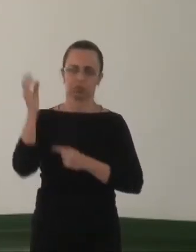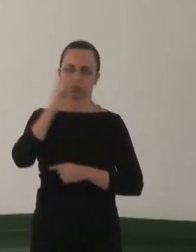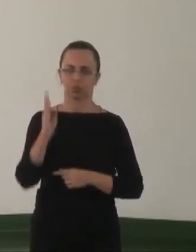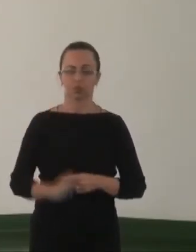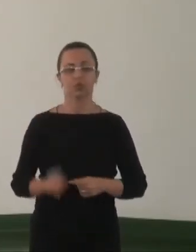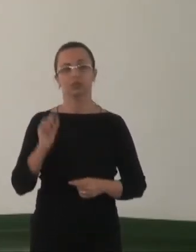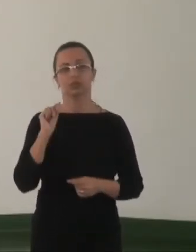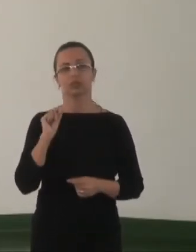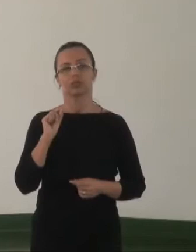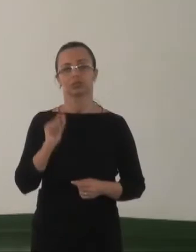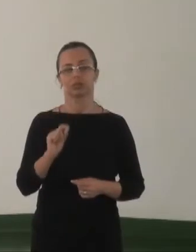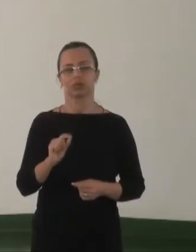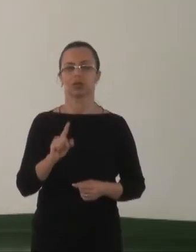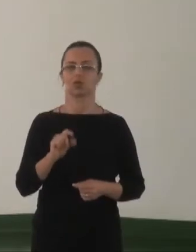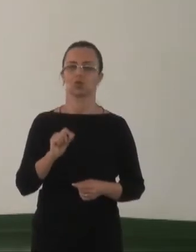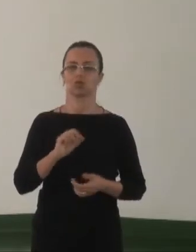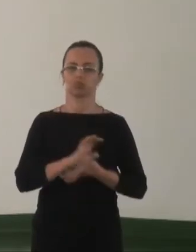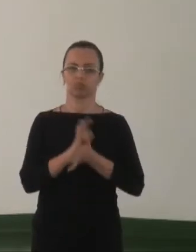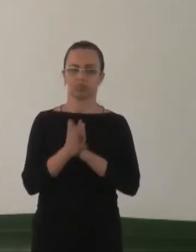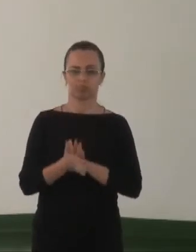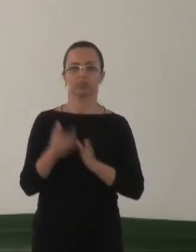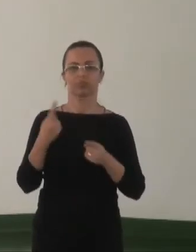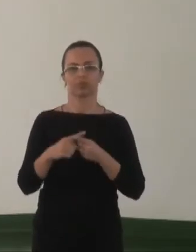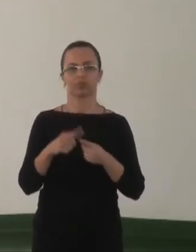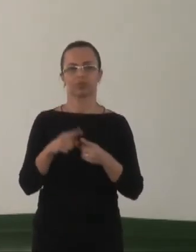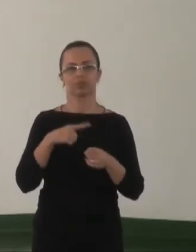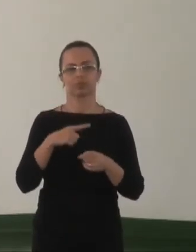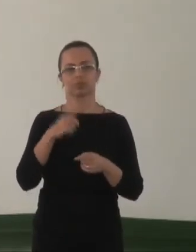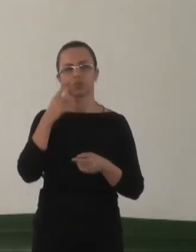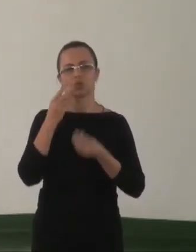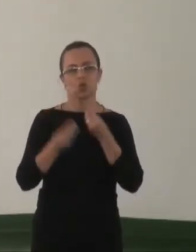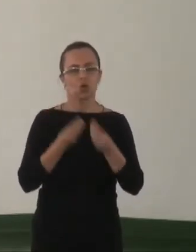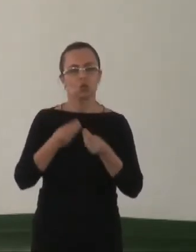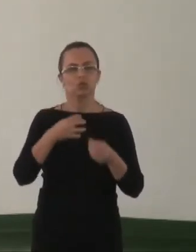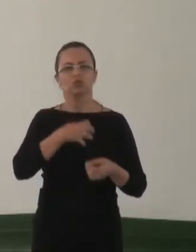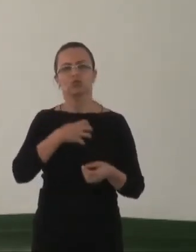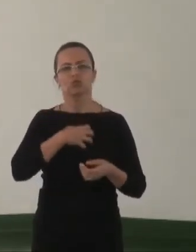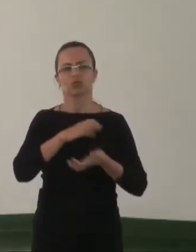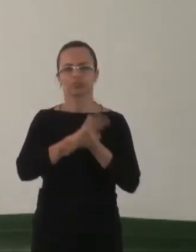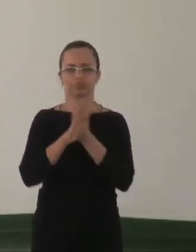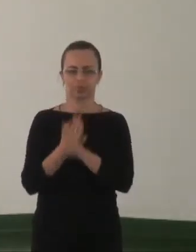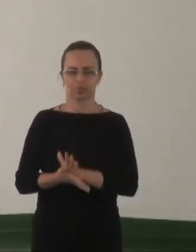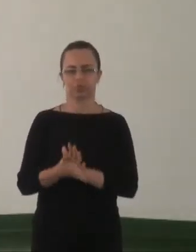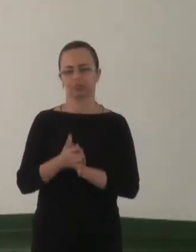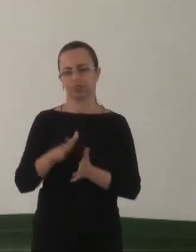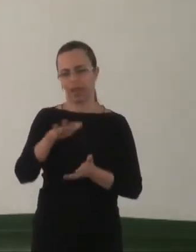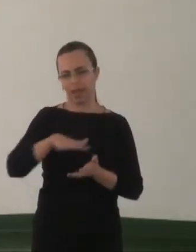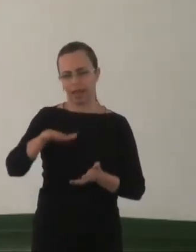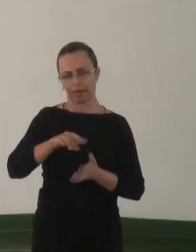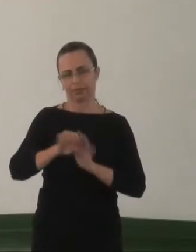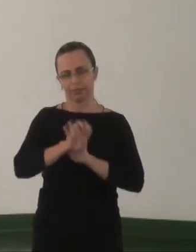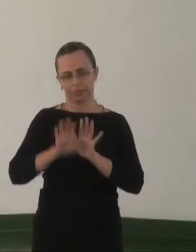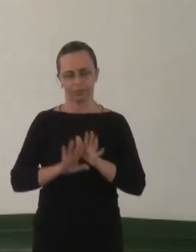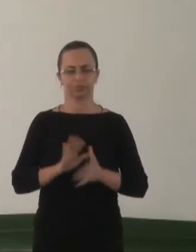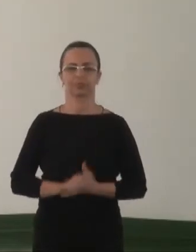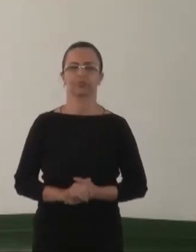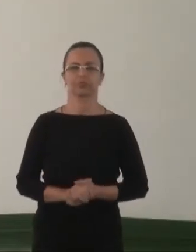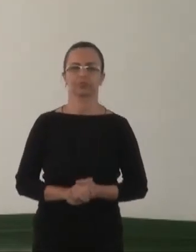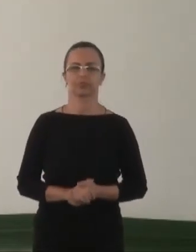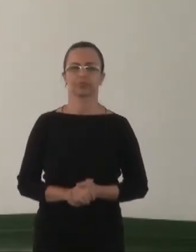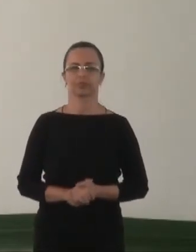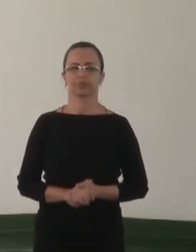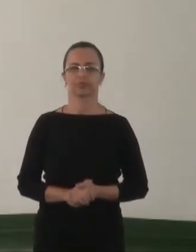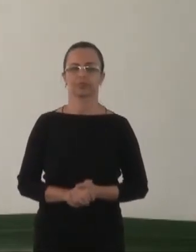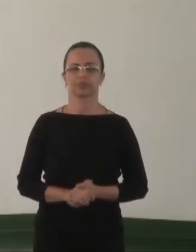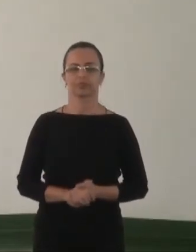que é a homofobia e a transfobia e as formas de homofobia. Criar no âmbito do Ministério Público, em seus vários